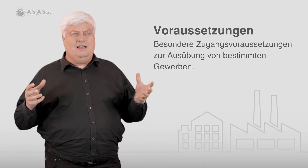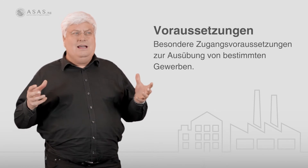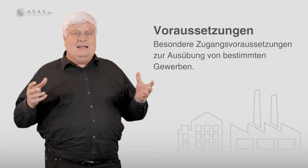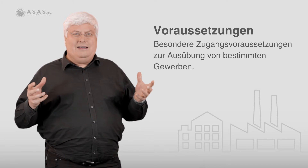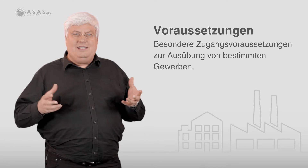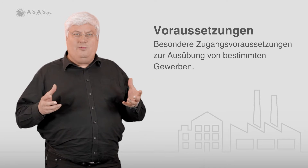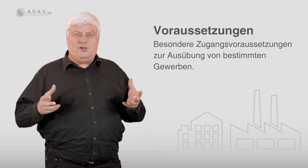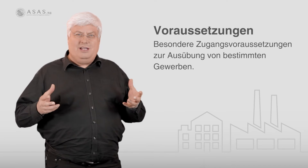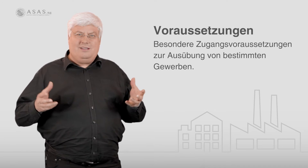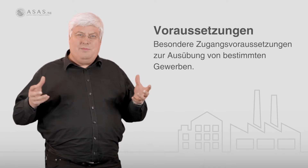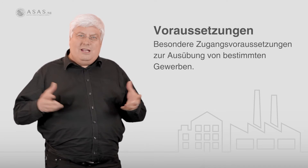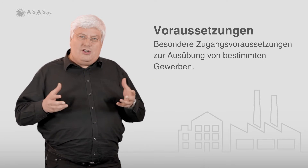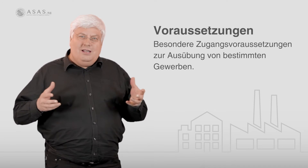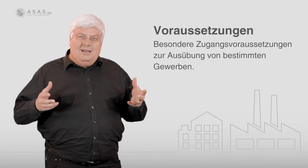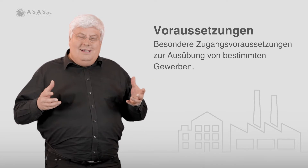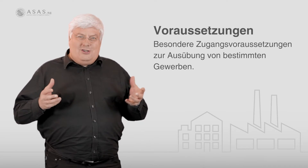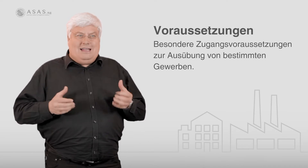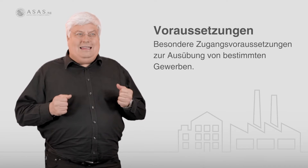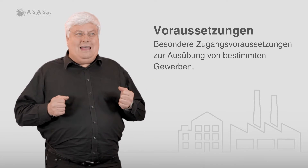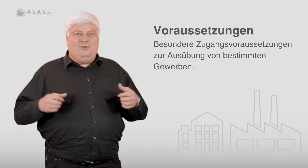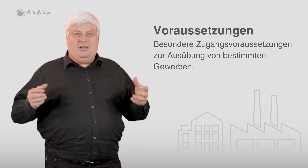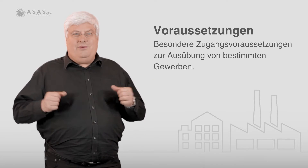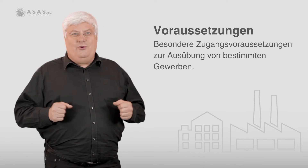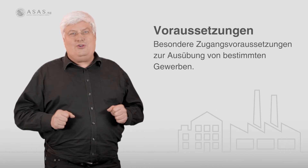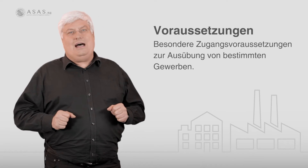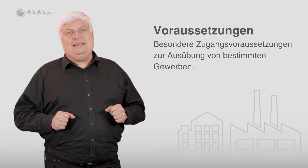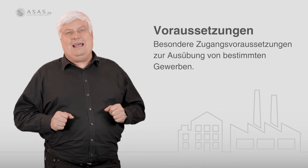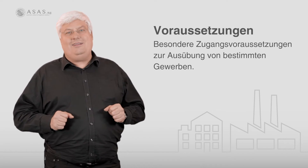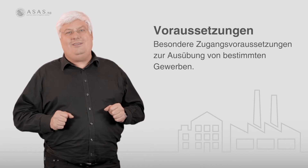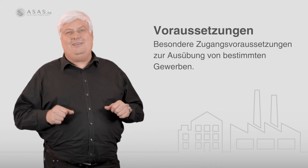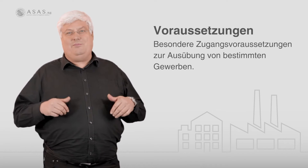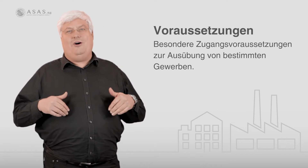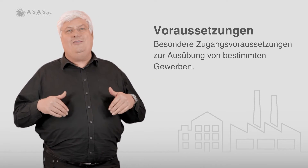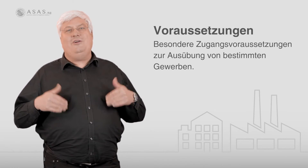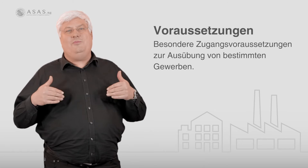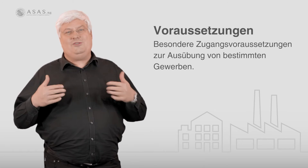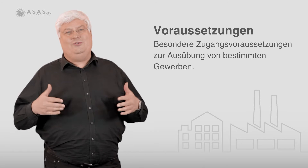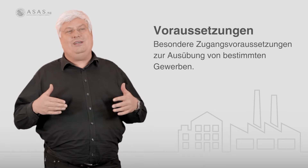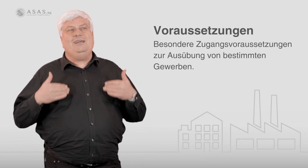Risiko besteht, dass Menschen Schaden leiden oder ihr Vermögen Schaden leidet, dann brauchen wir auch besondere